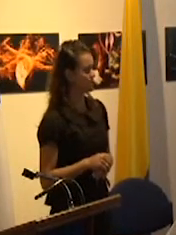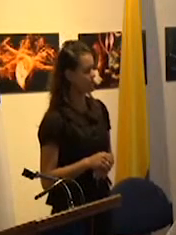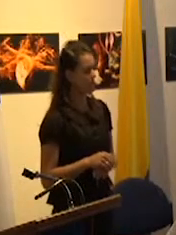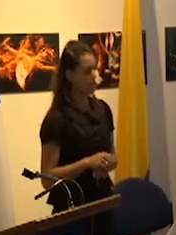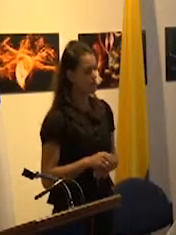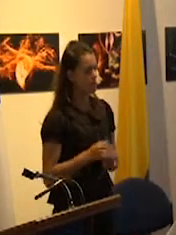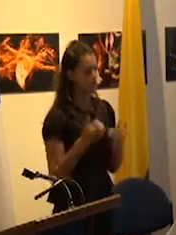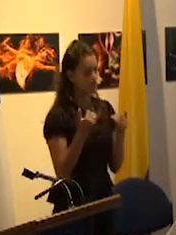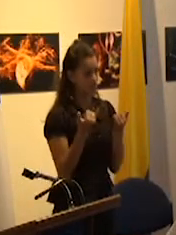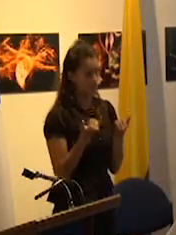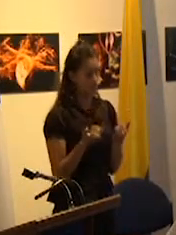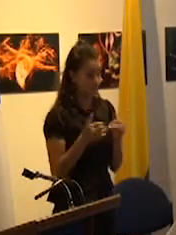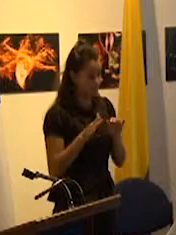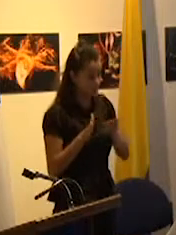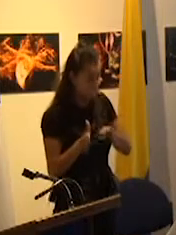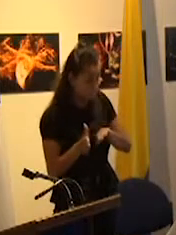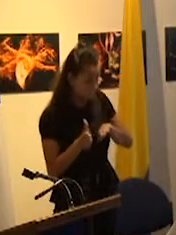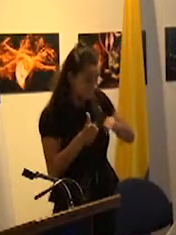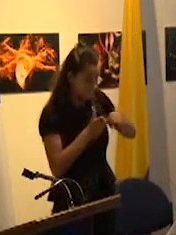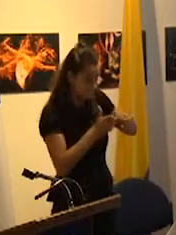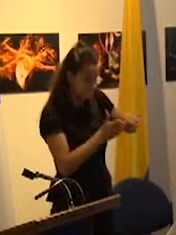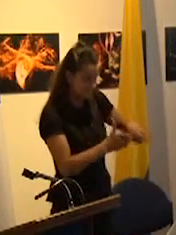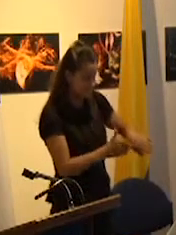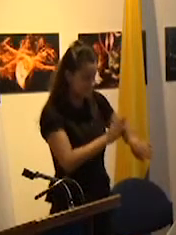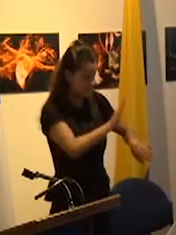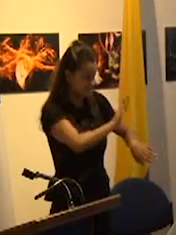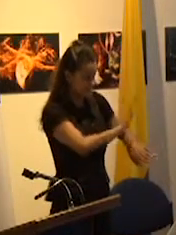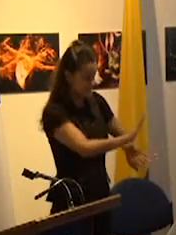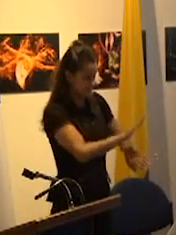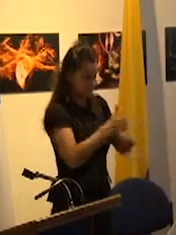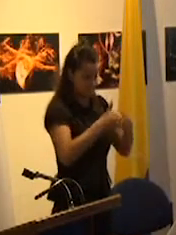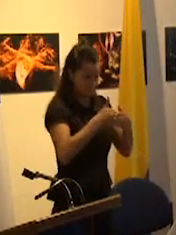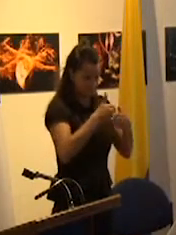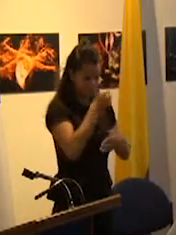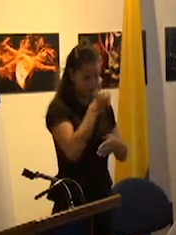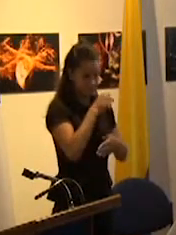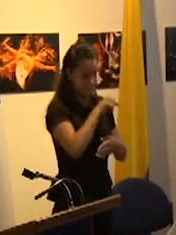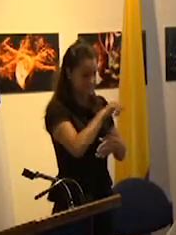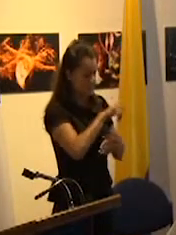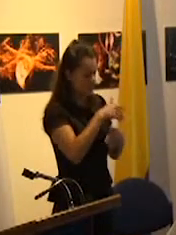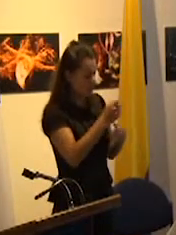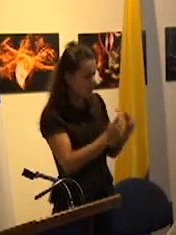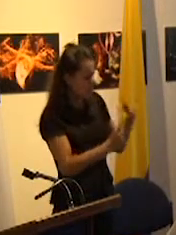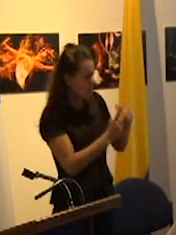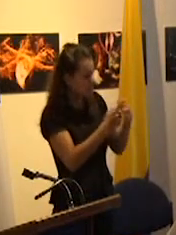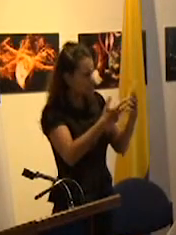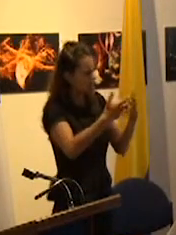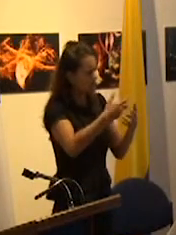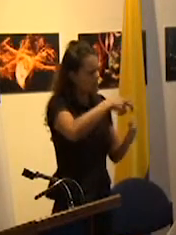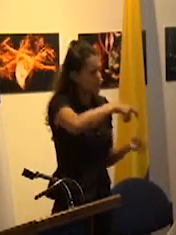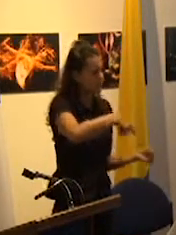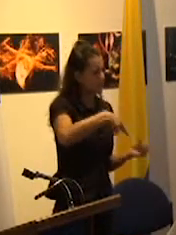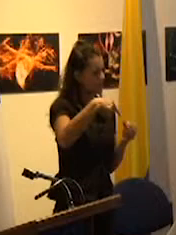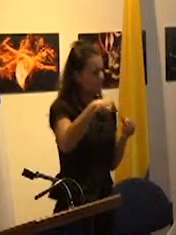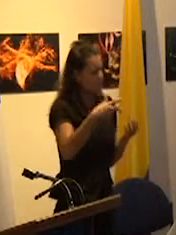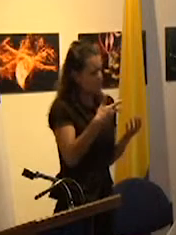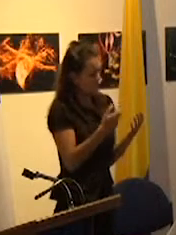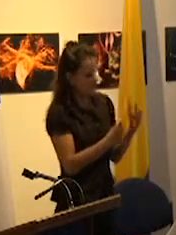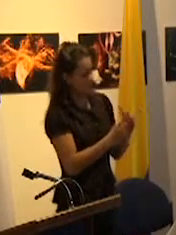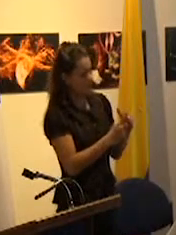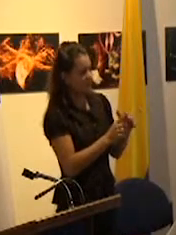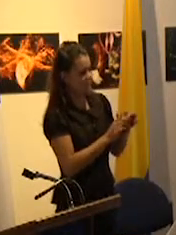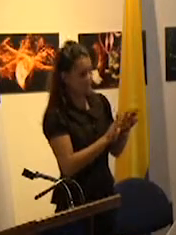dejamos de lado ese momento de la configuración inicial de los sistemas educativos y